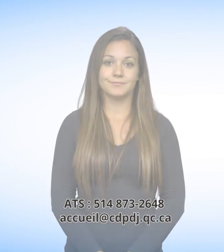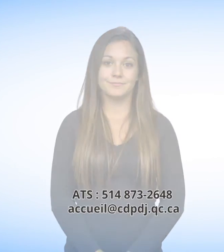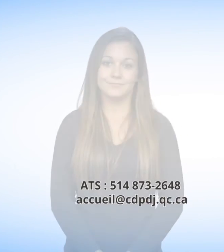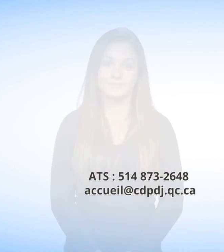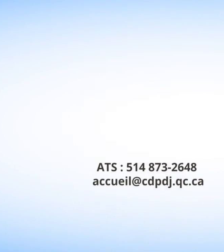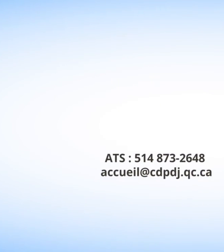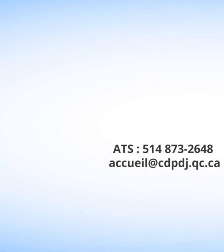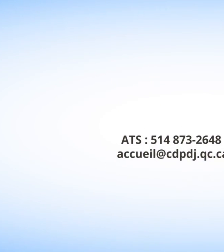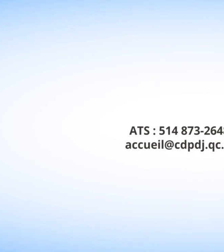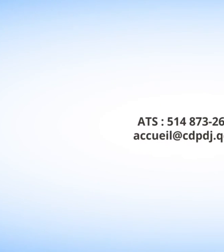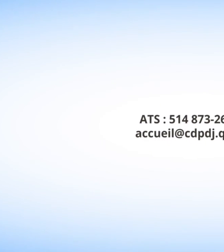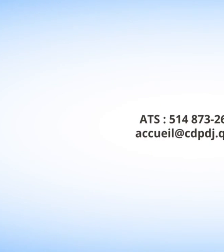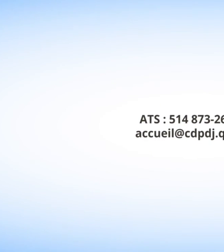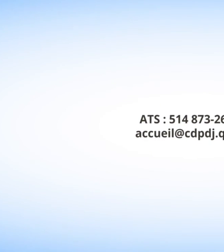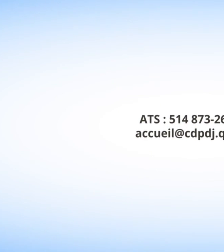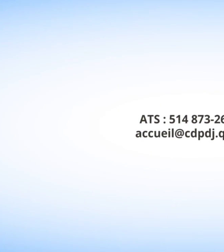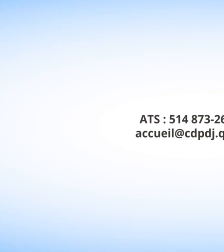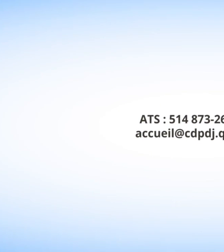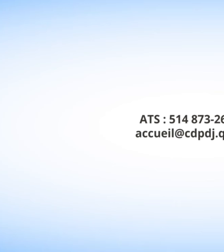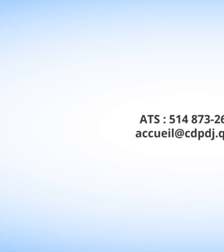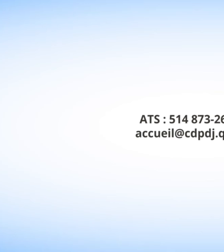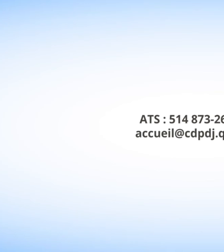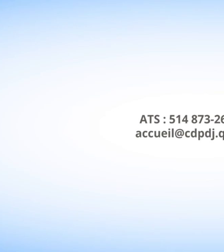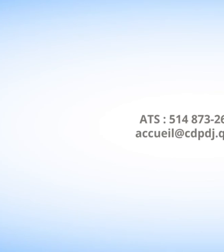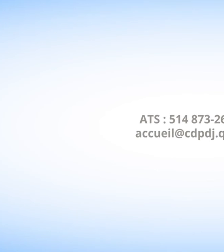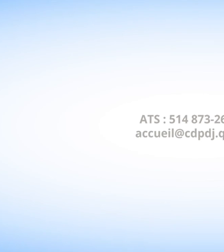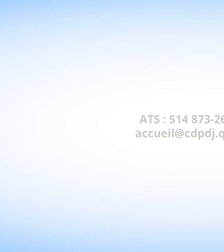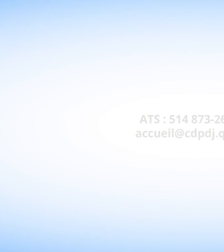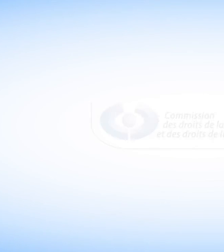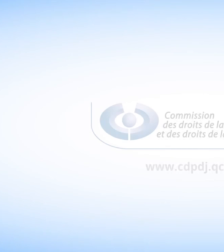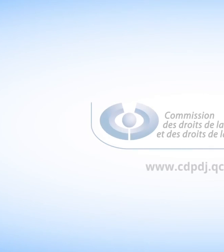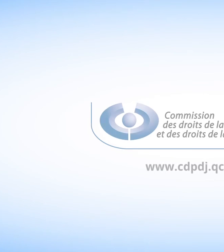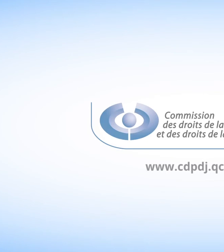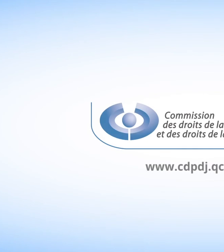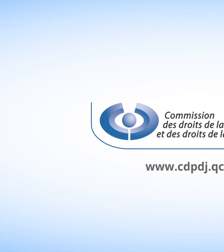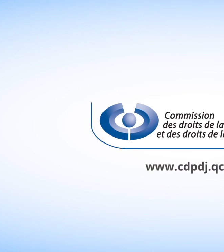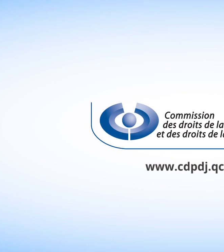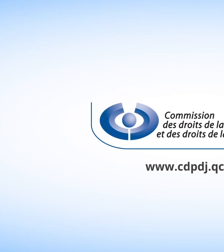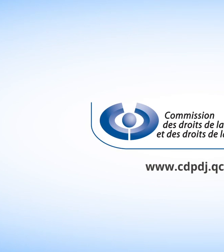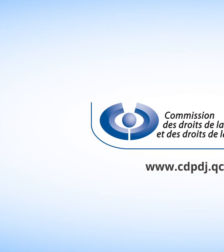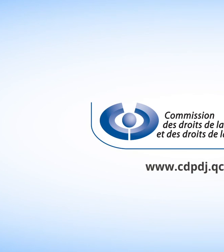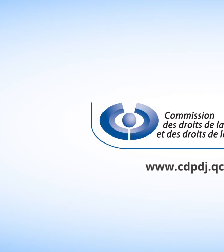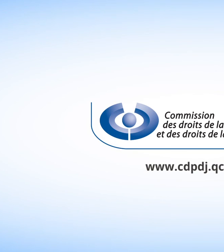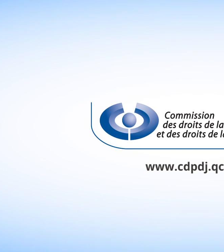-2648 par courriel accueil à commercial cdpdj.qc.ca Merci